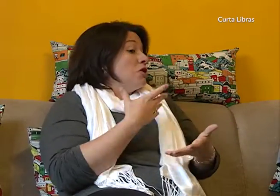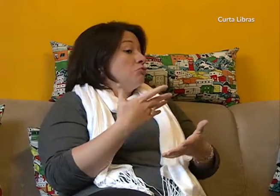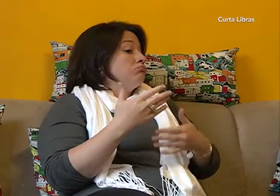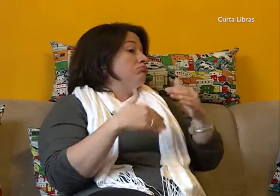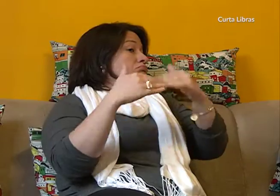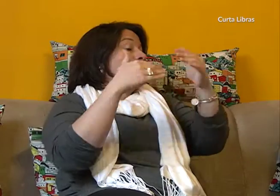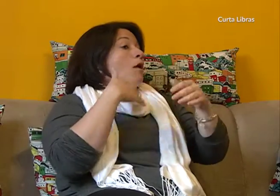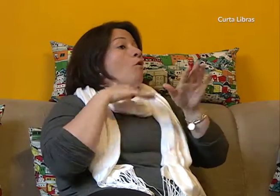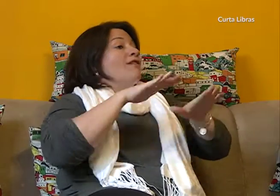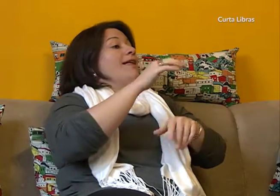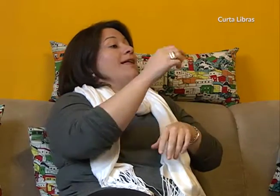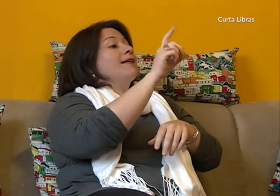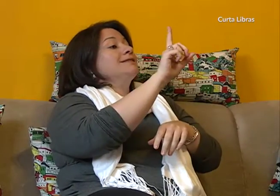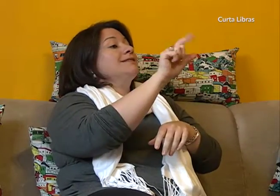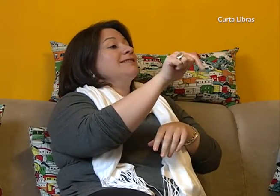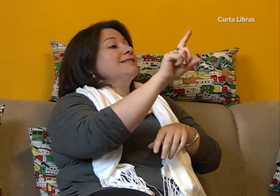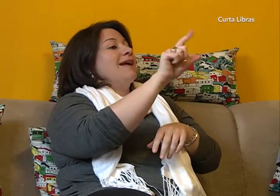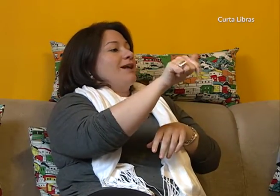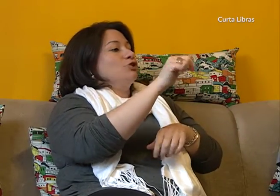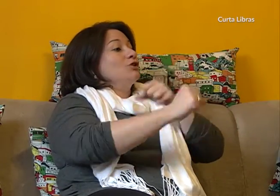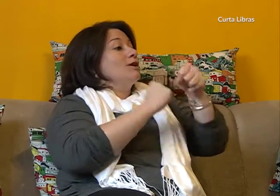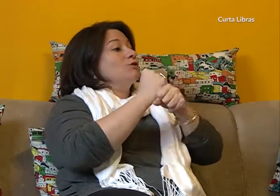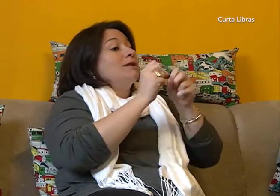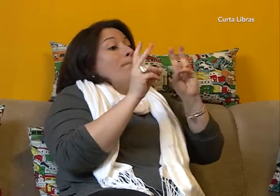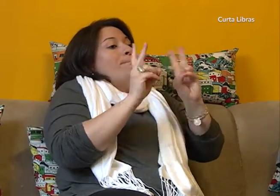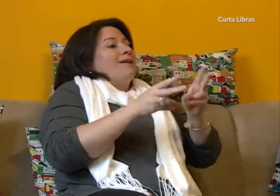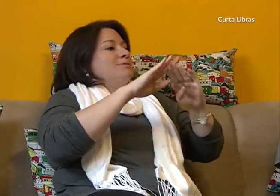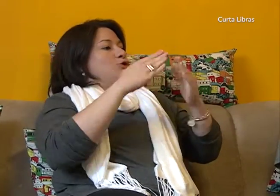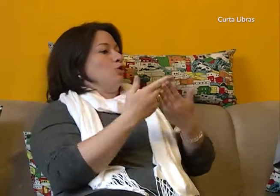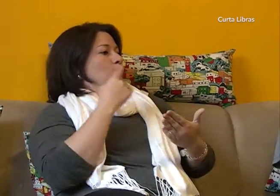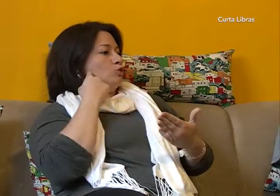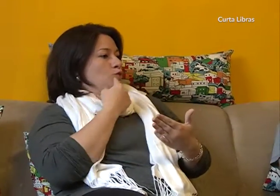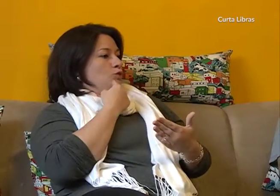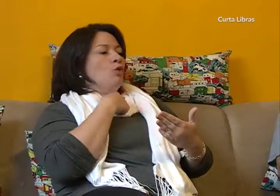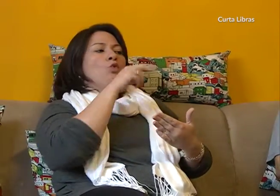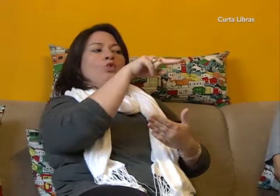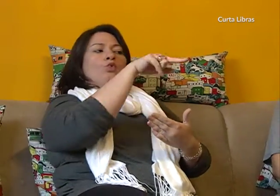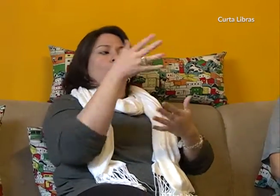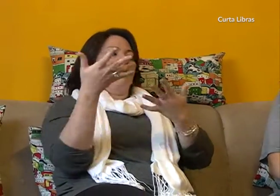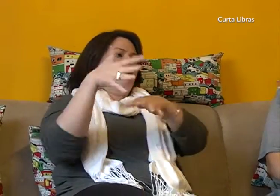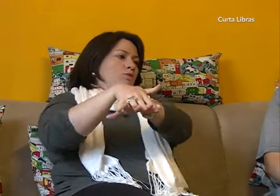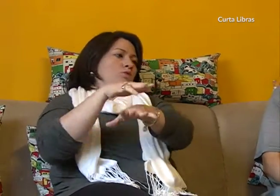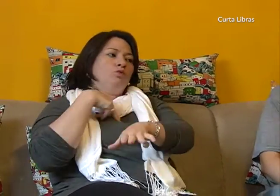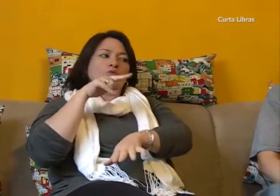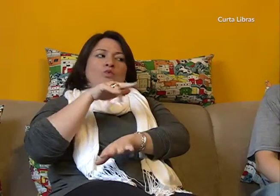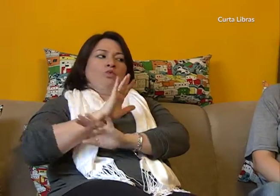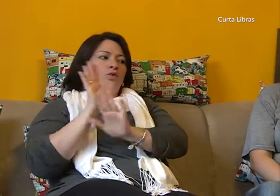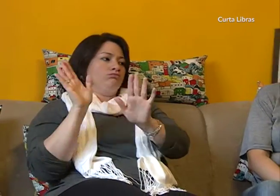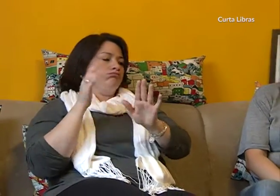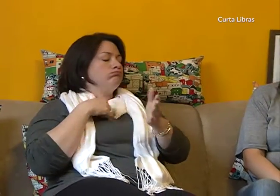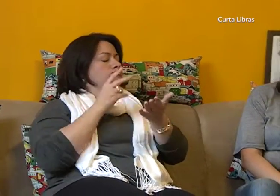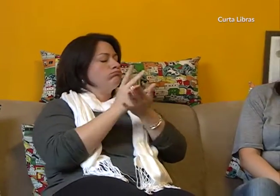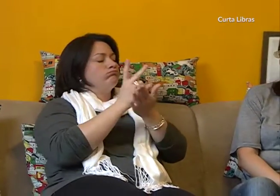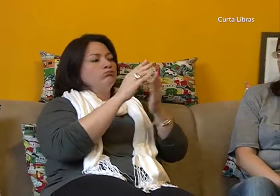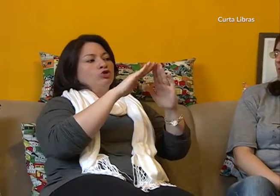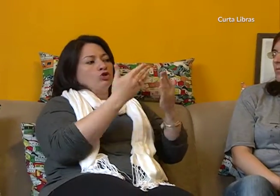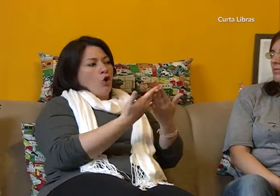E foi sempre assim, desse jeito. Eu fiquei 17 anos na mesma escola para surdos. Eu nunca participei da inclusão.